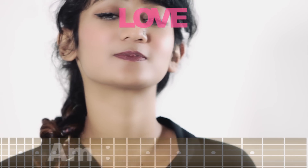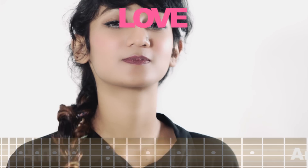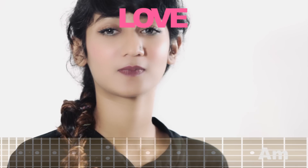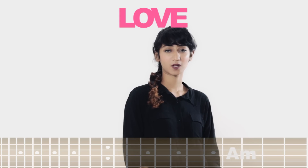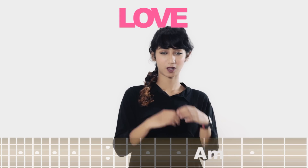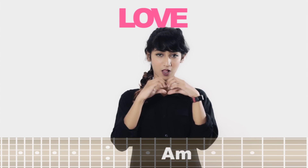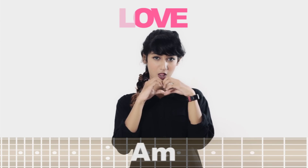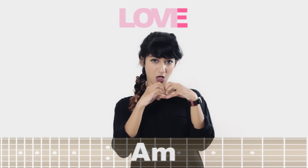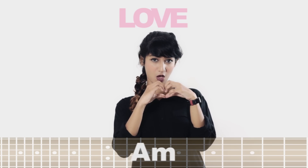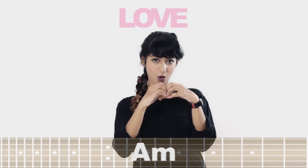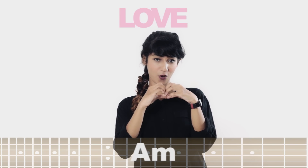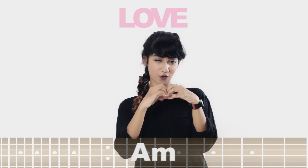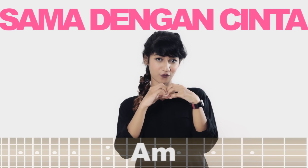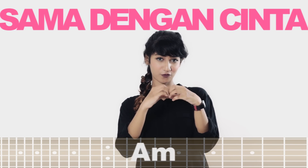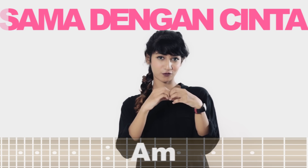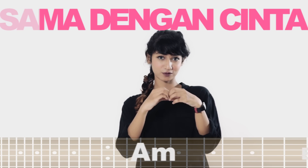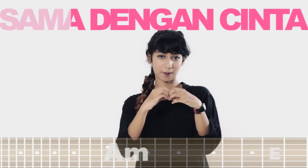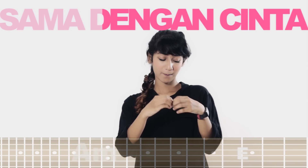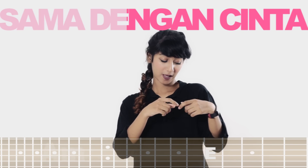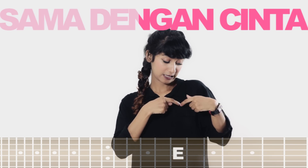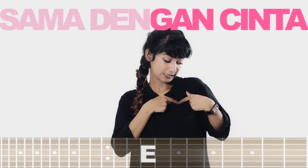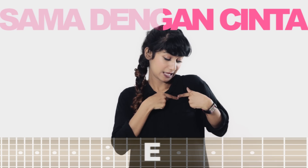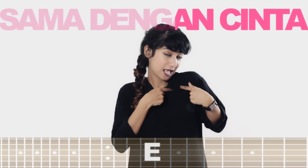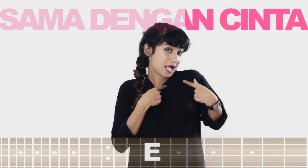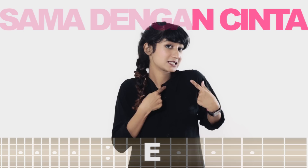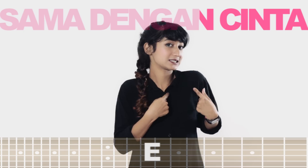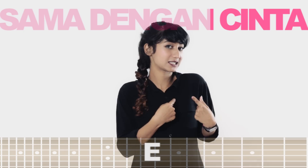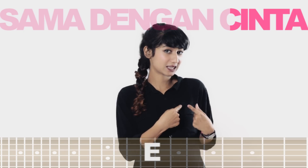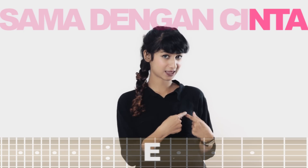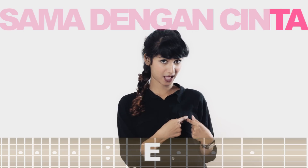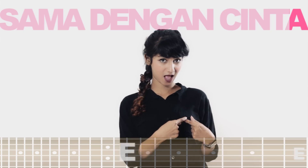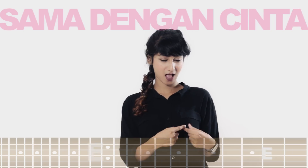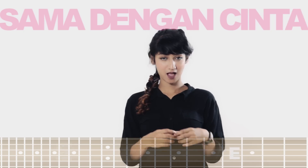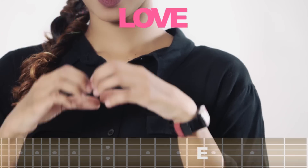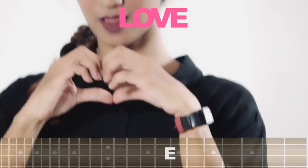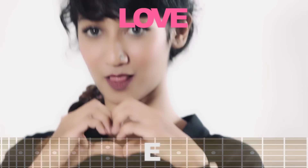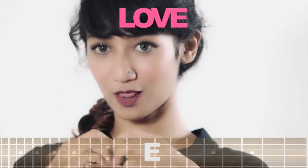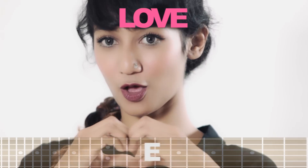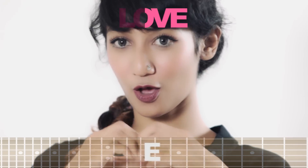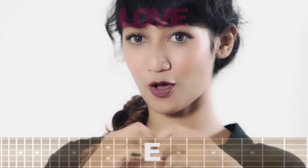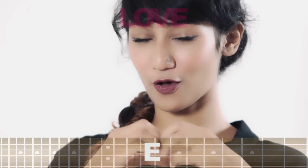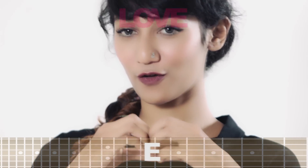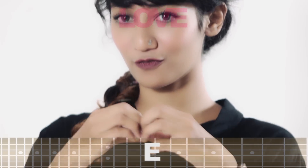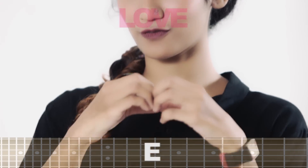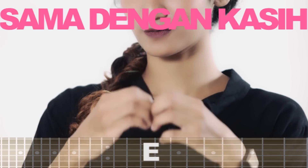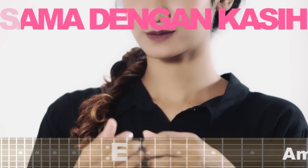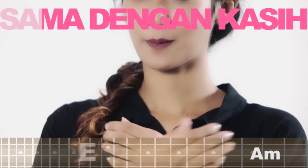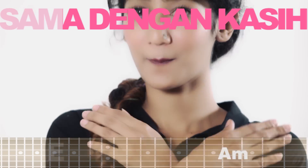Love Love, sama dengan cinta Love, sama